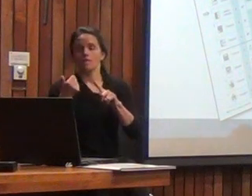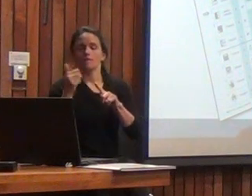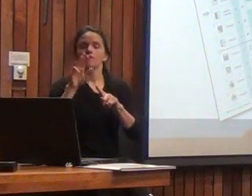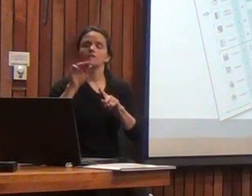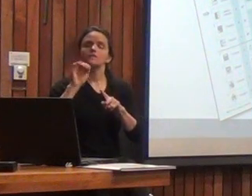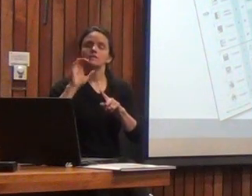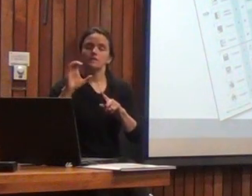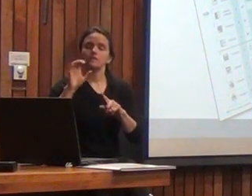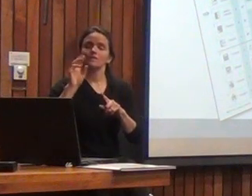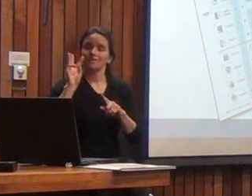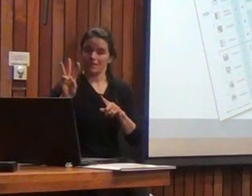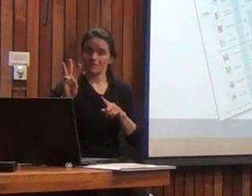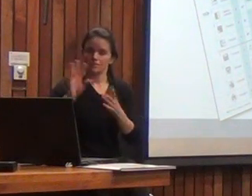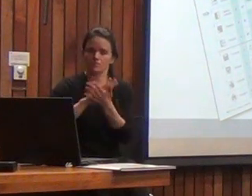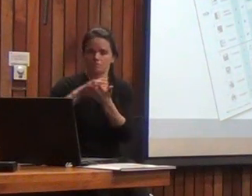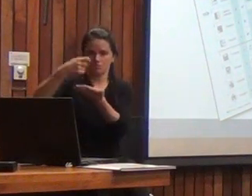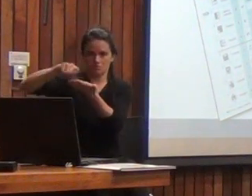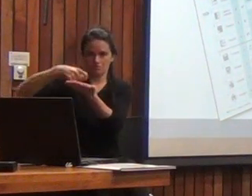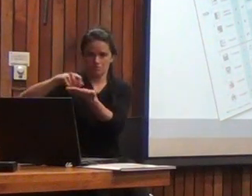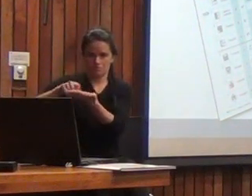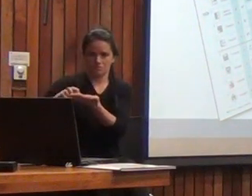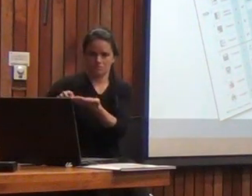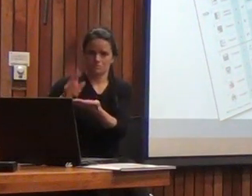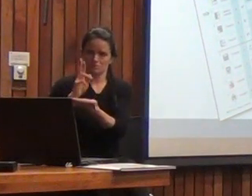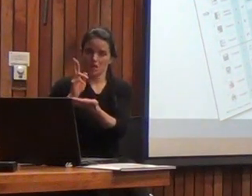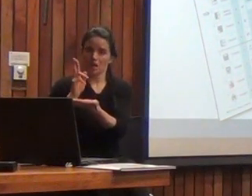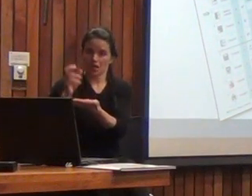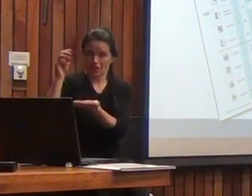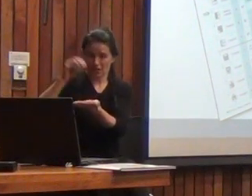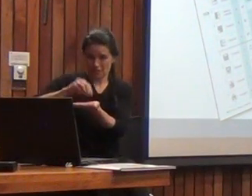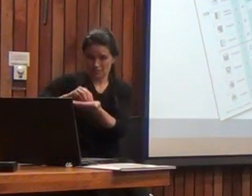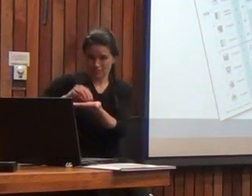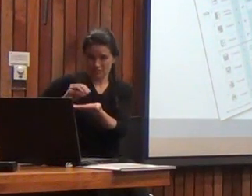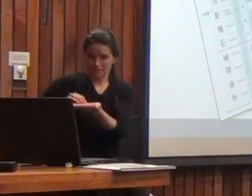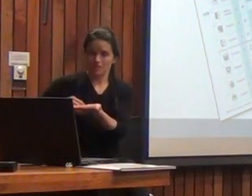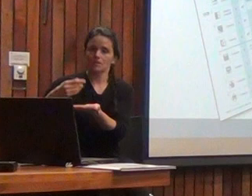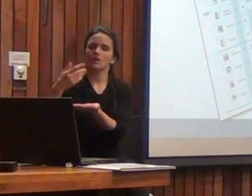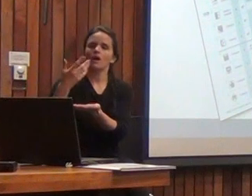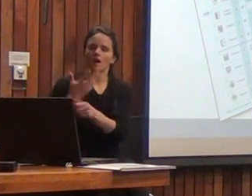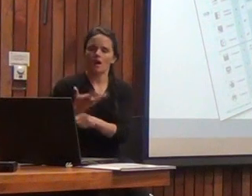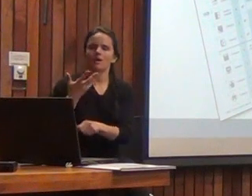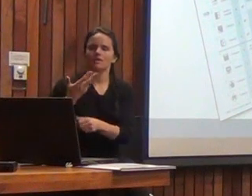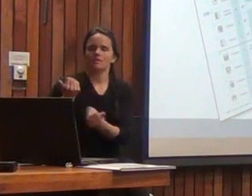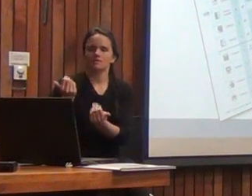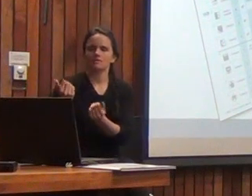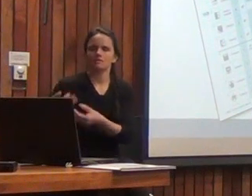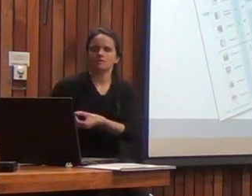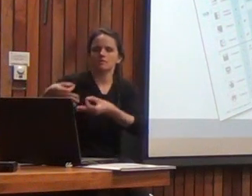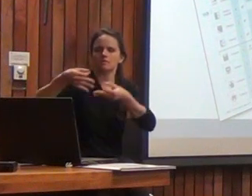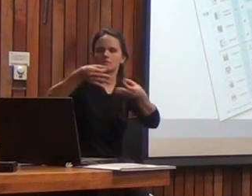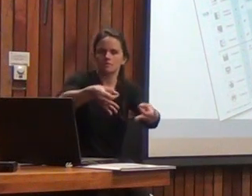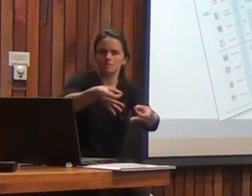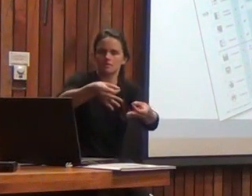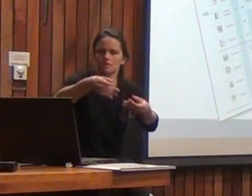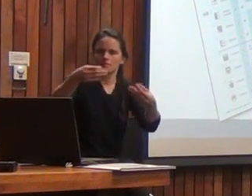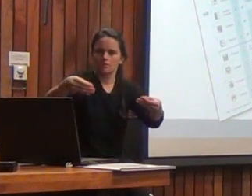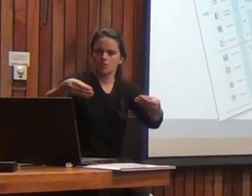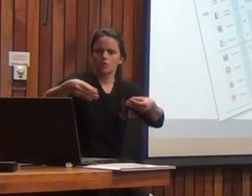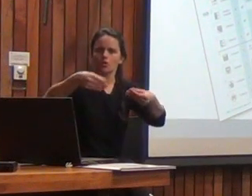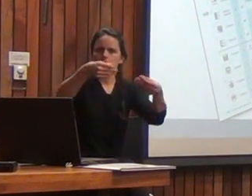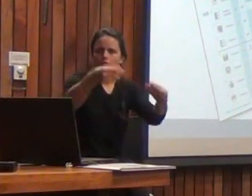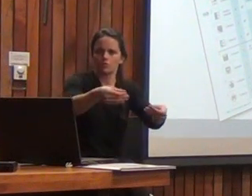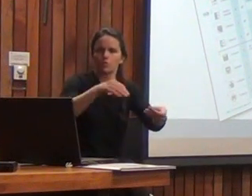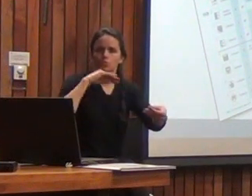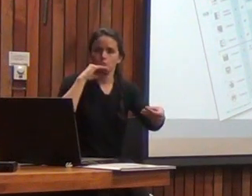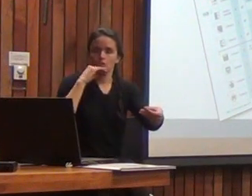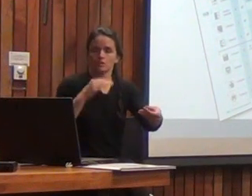cuando están aplicando el protocolo de registro hay una prueba clave en que uno tiene que entregarle al niño el protocolo que uno está